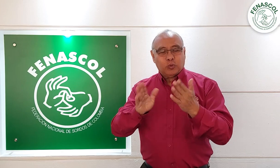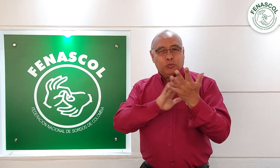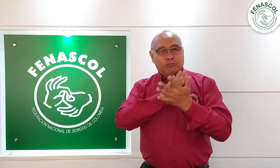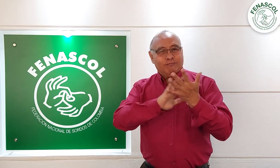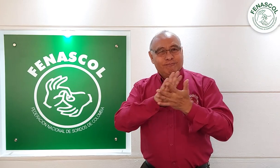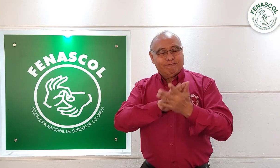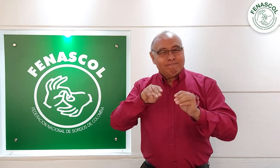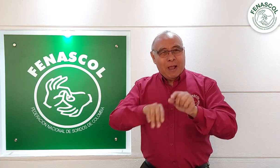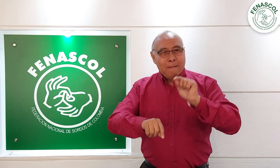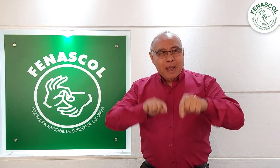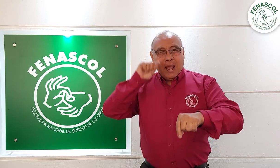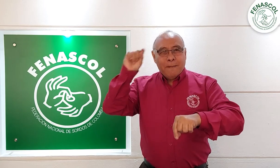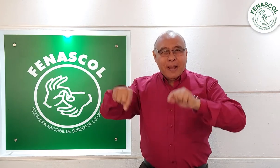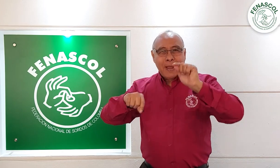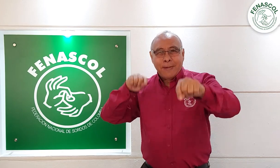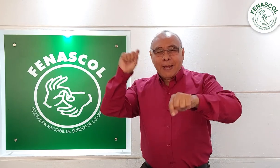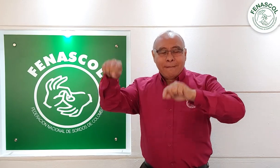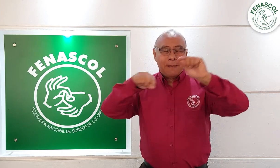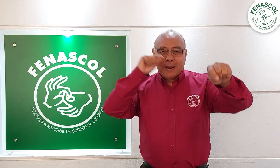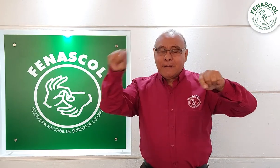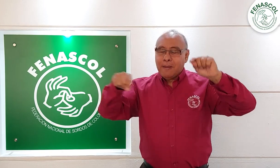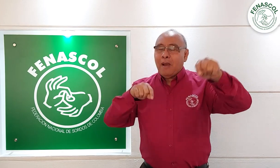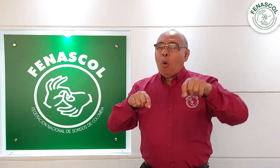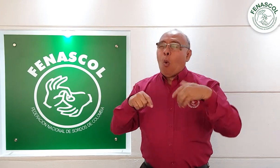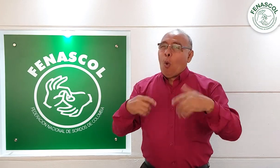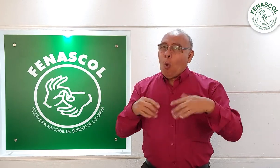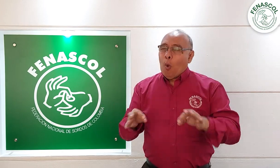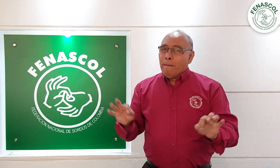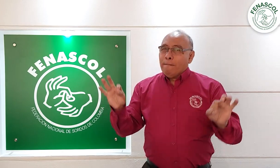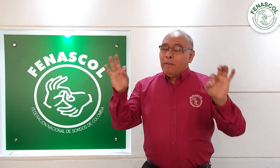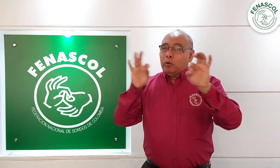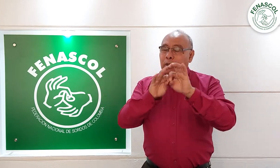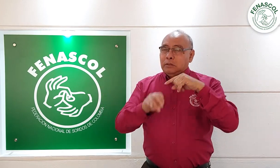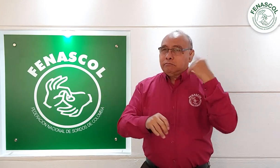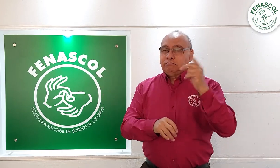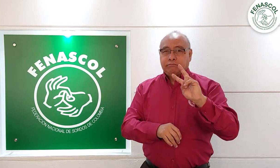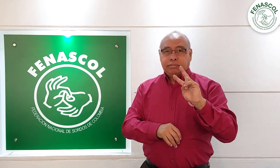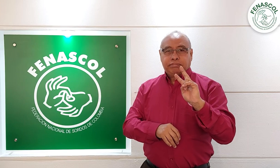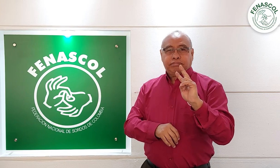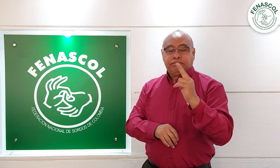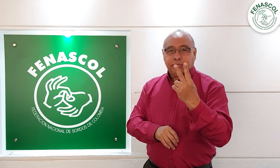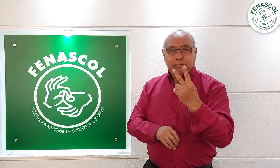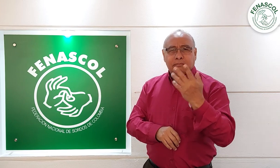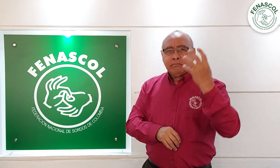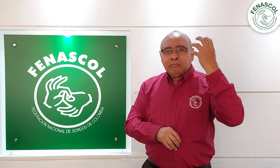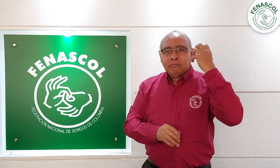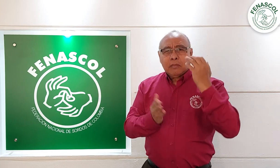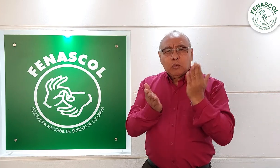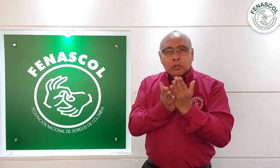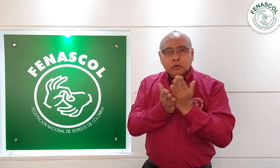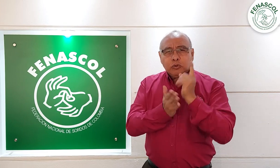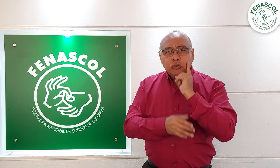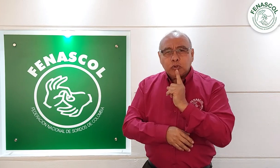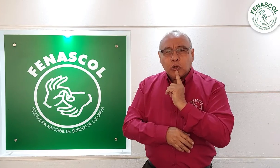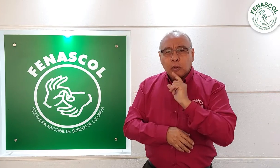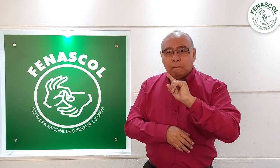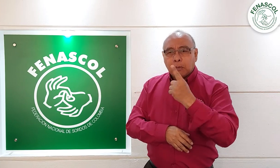en diferentes partes del país, ya que esto traería una transformación en diferentes ámbitos. Por ejemplo, en la educación para las personas